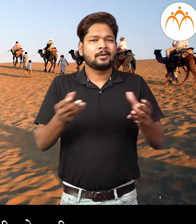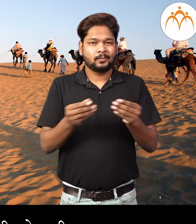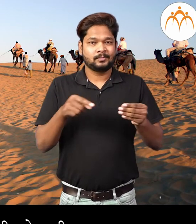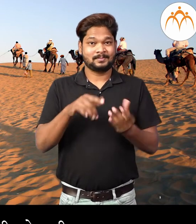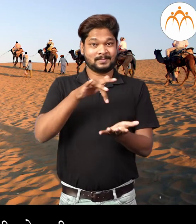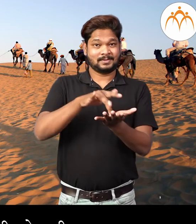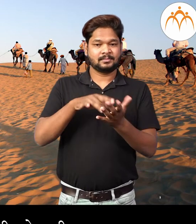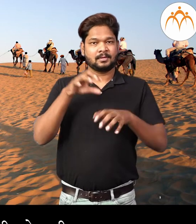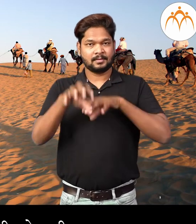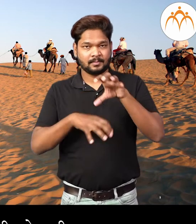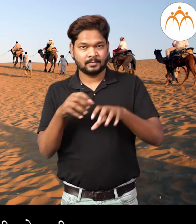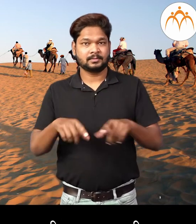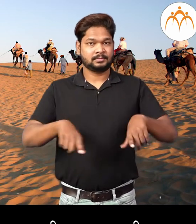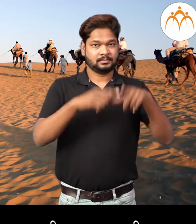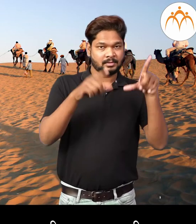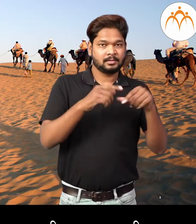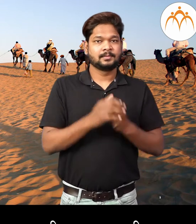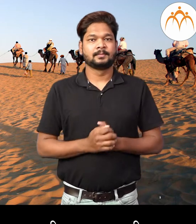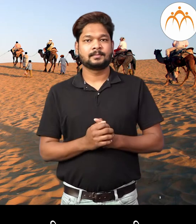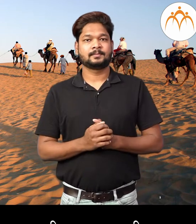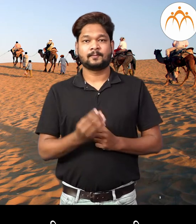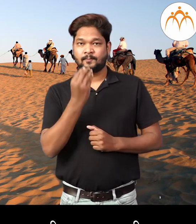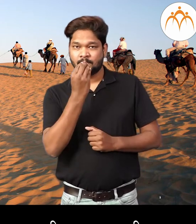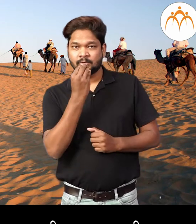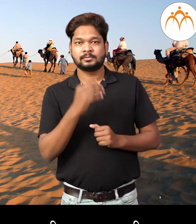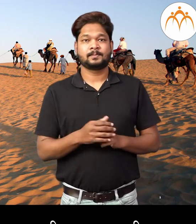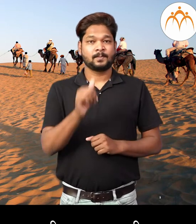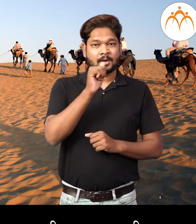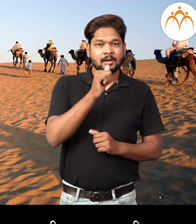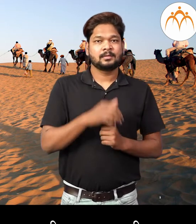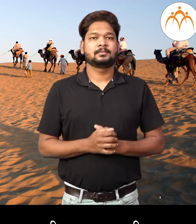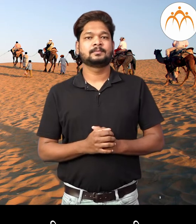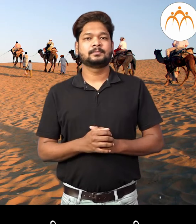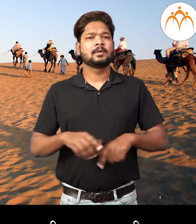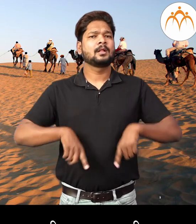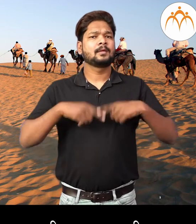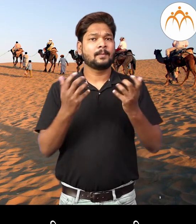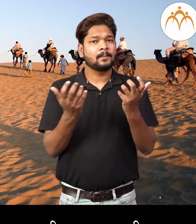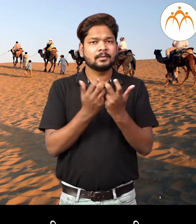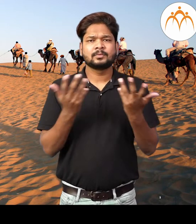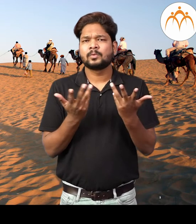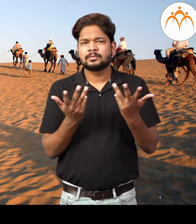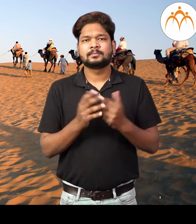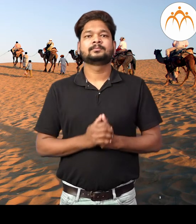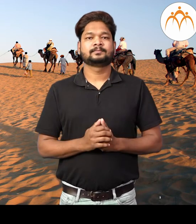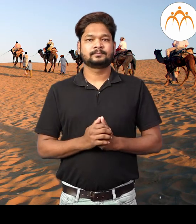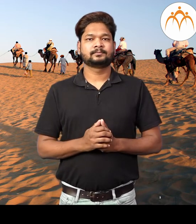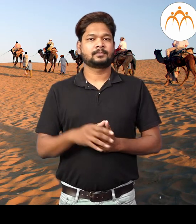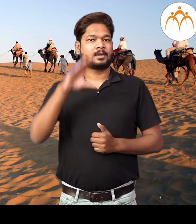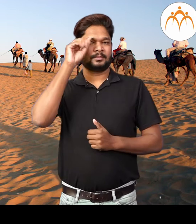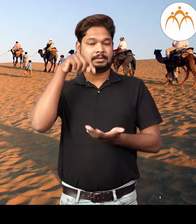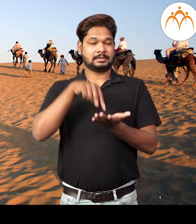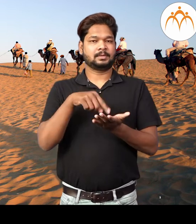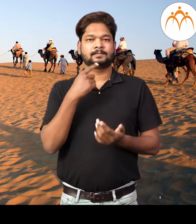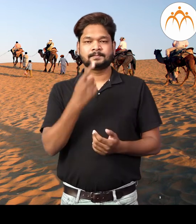वालवंटी प्रदेशातिल प्राण्य व वन अस्पति यांचातिल पाण्या सठी व अन्ना सठी केलेला अनुकुलनाचा